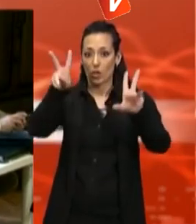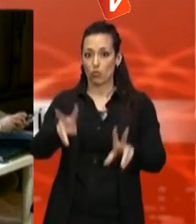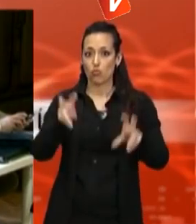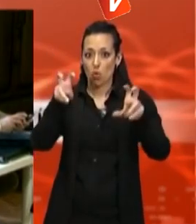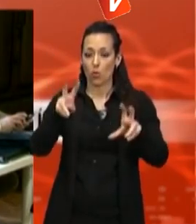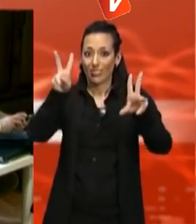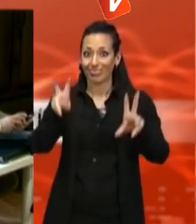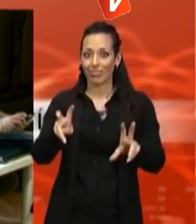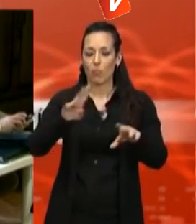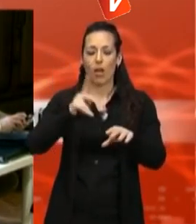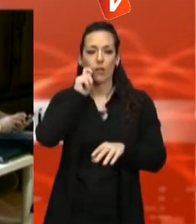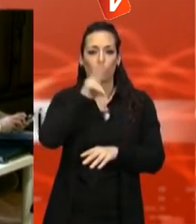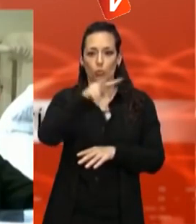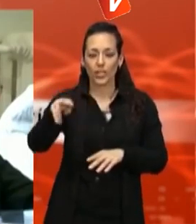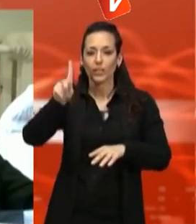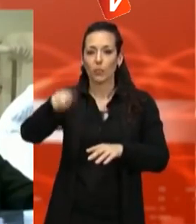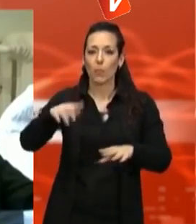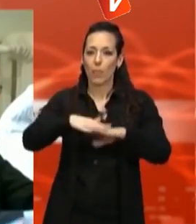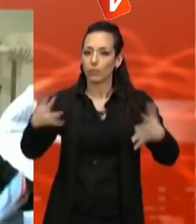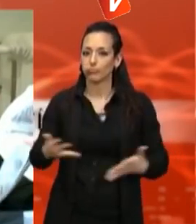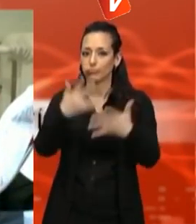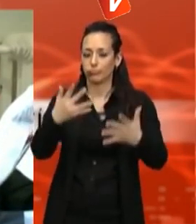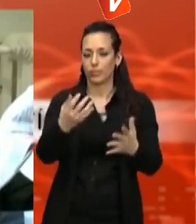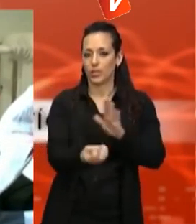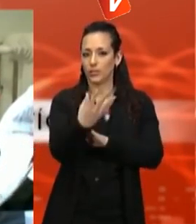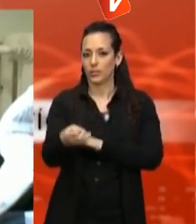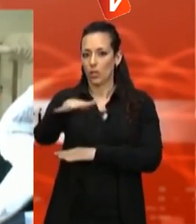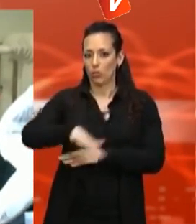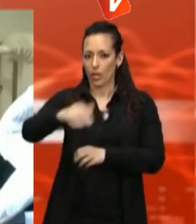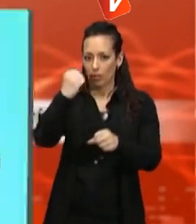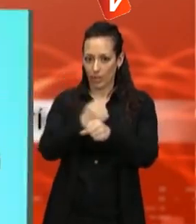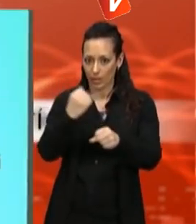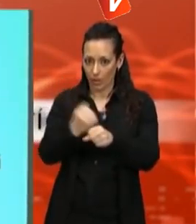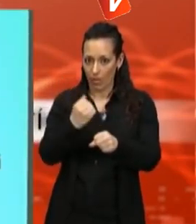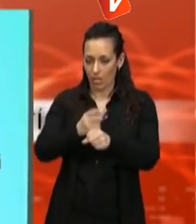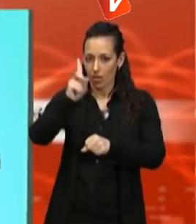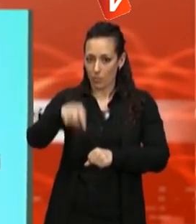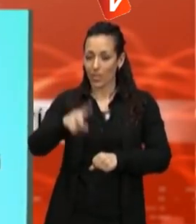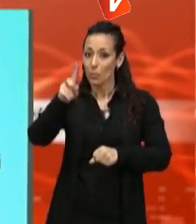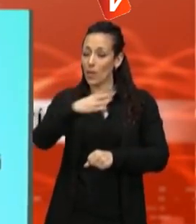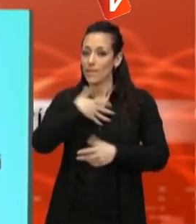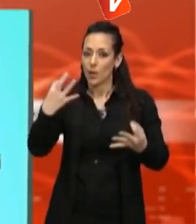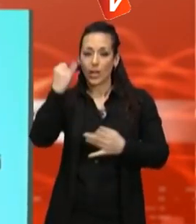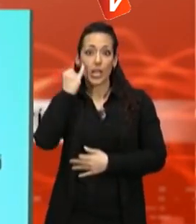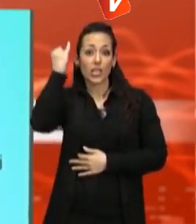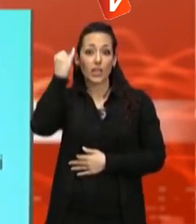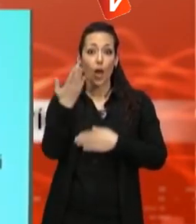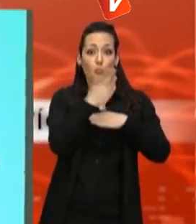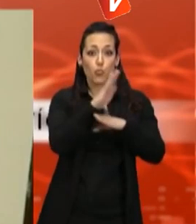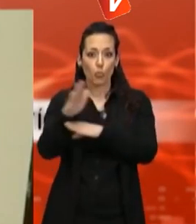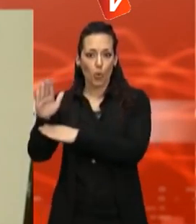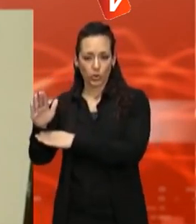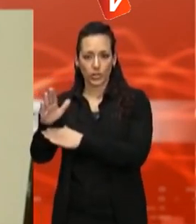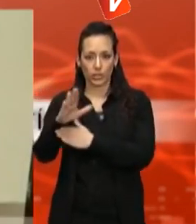incentivar la creació de negoci i de llocs de treball, també vol convertir-se en un primer espai d'intercanvi de propostes i idees per avançar cap a un marc de treball